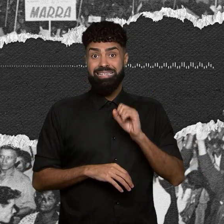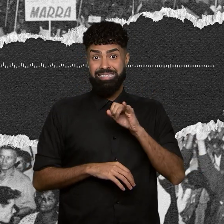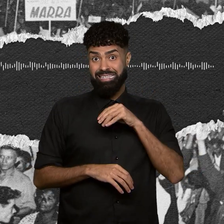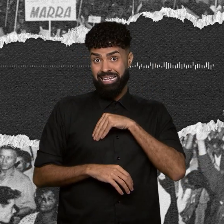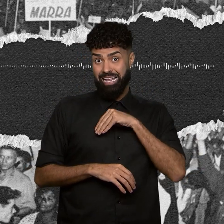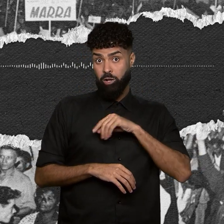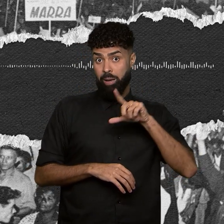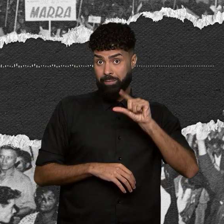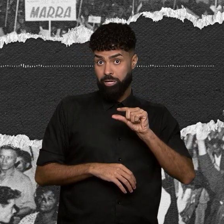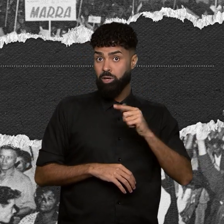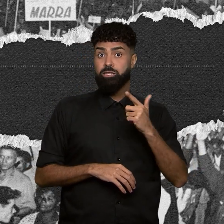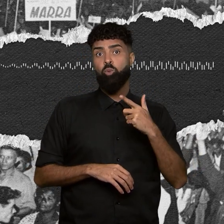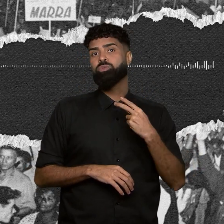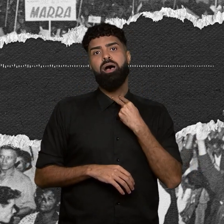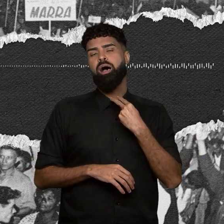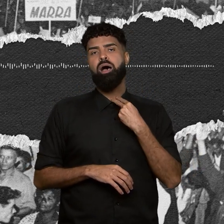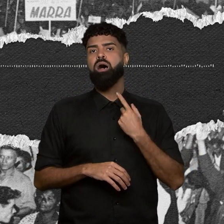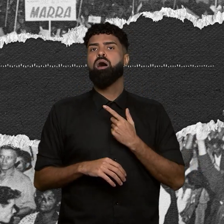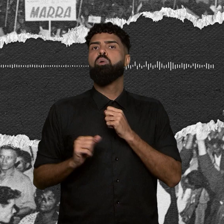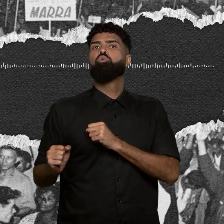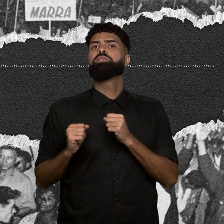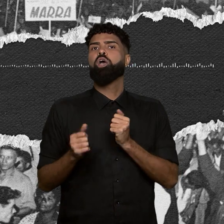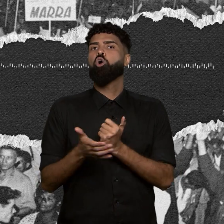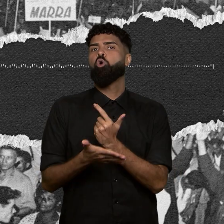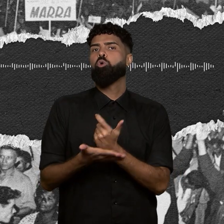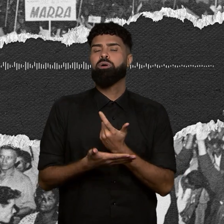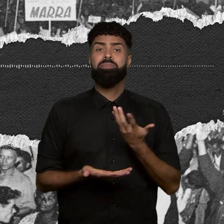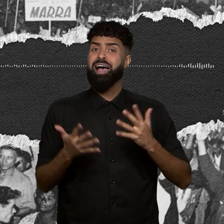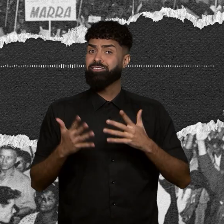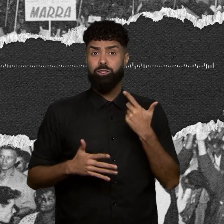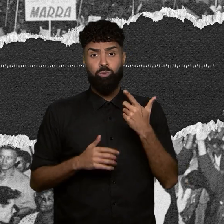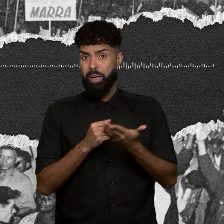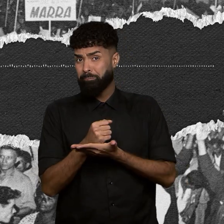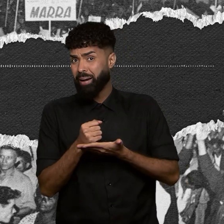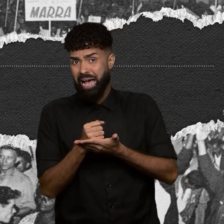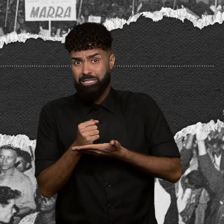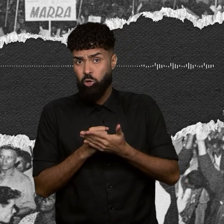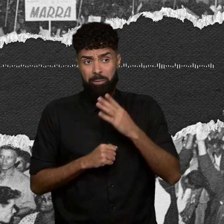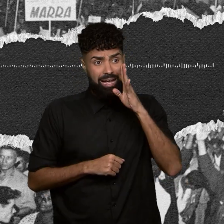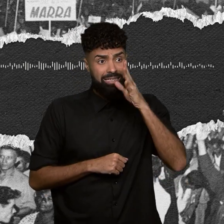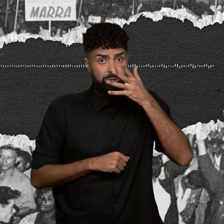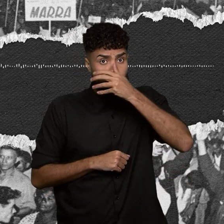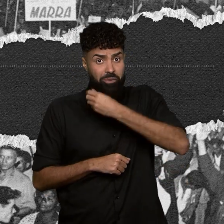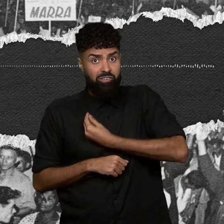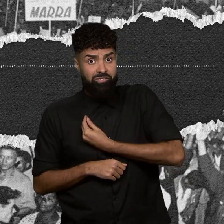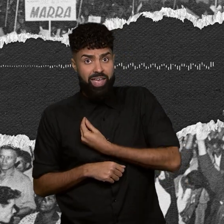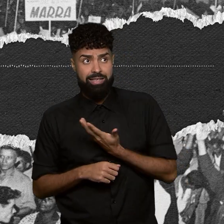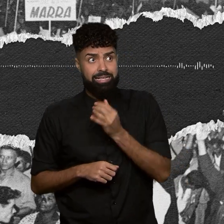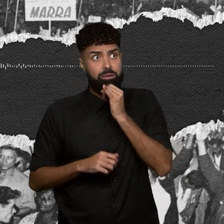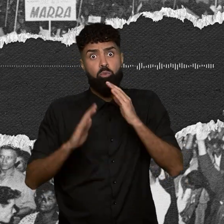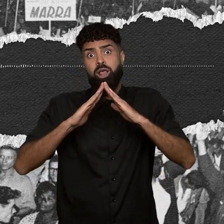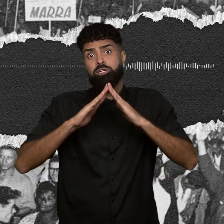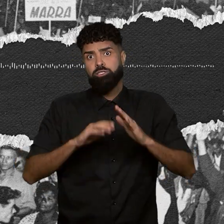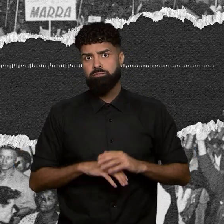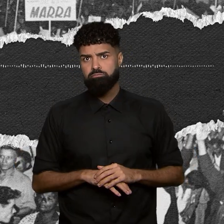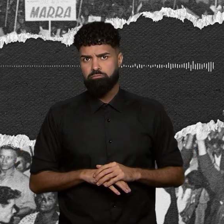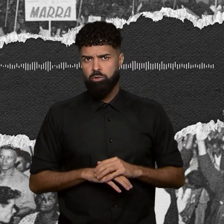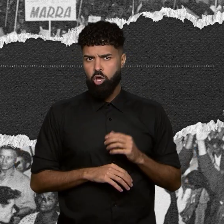não gera poder de compra. Muitas vezes, não gera nem o básico da sobrevivência, como a moradia. O custo da habitação, na verdade,